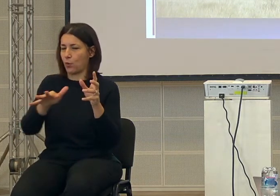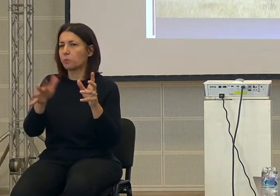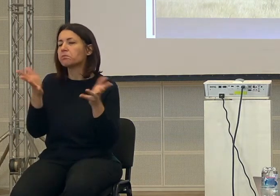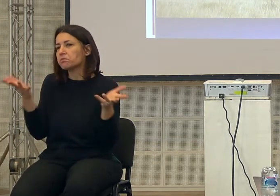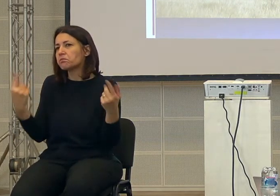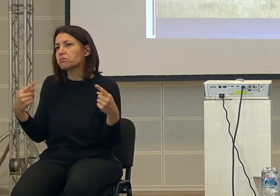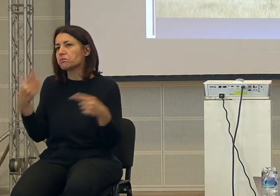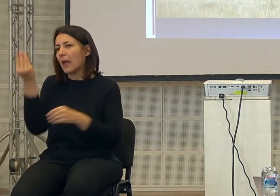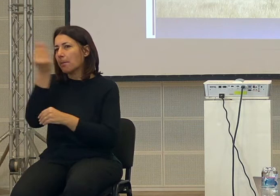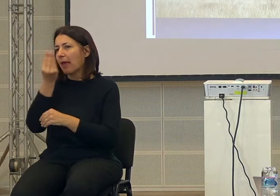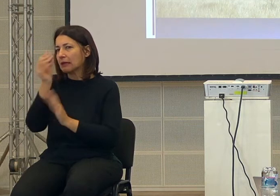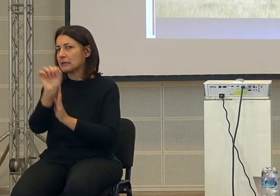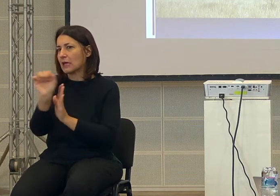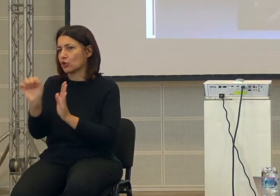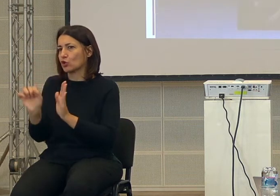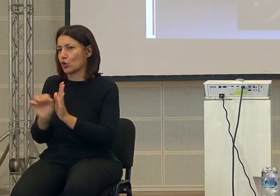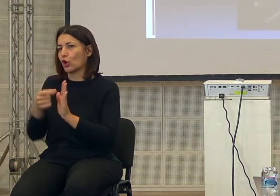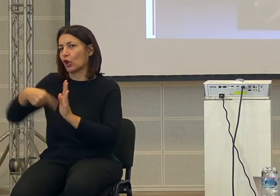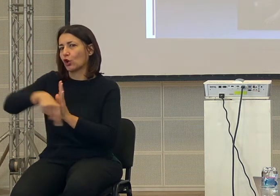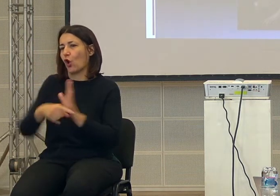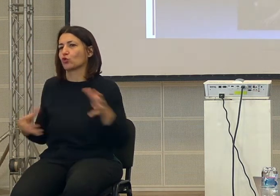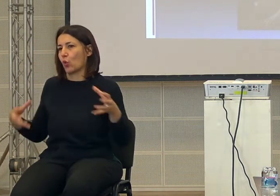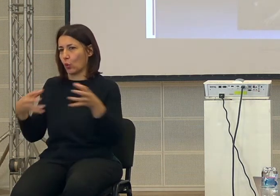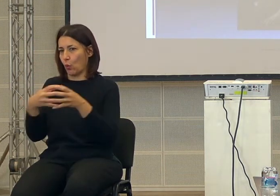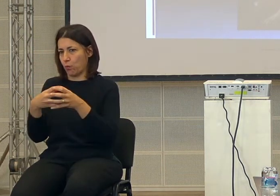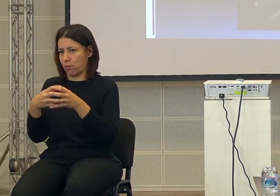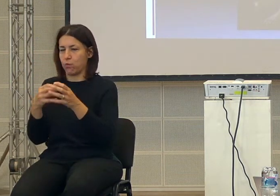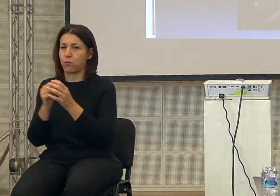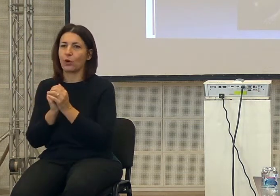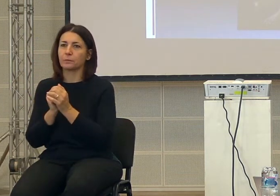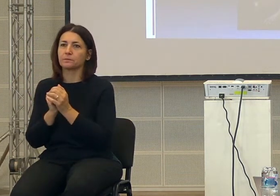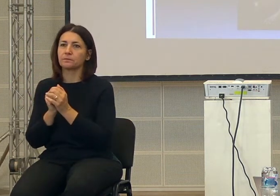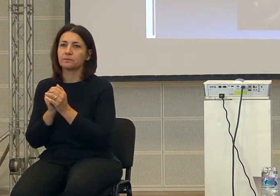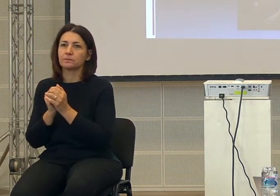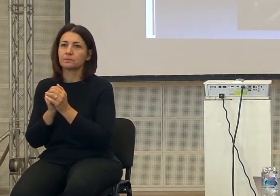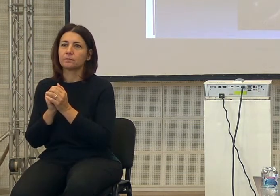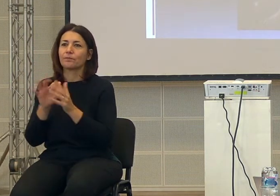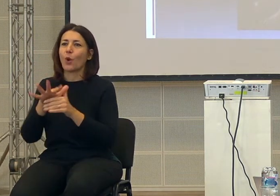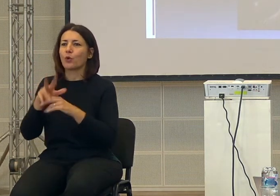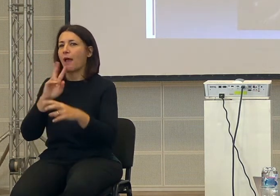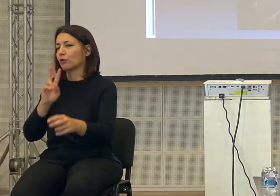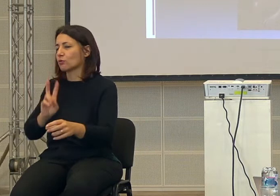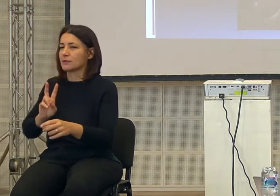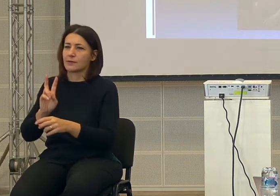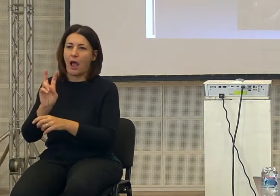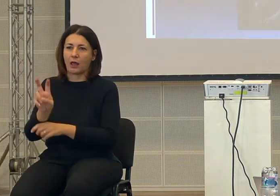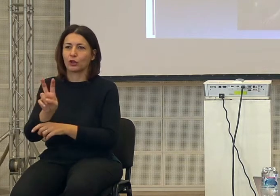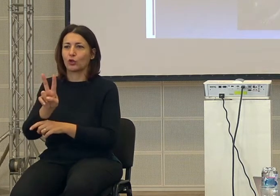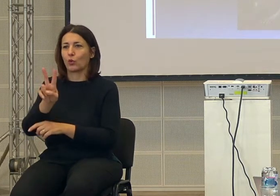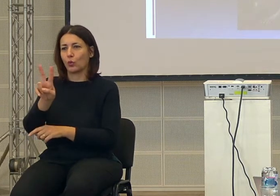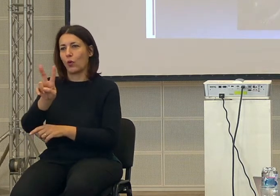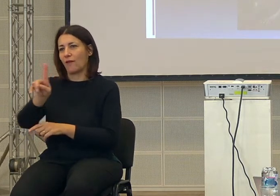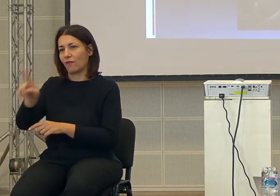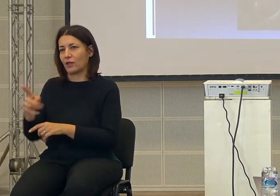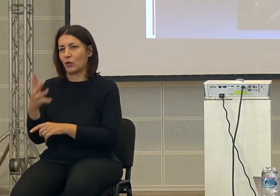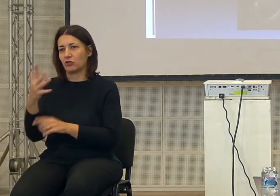pensa, questa è la storia della nostra specie. Questa è un altro salto, 2,5 milioni di anni